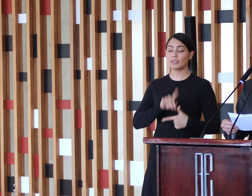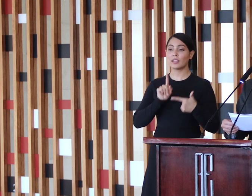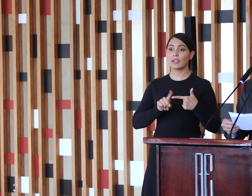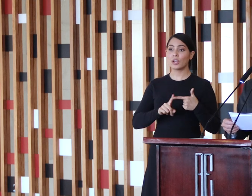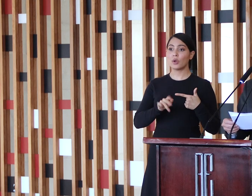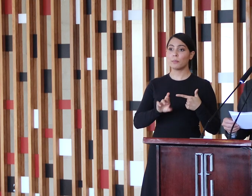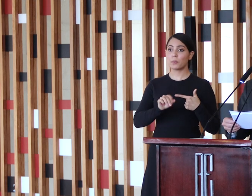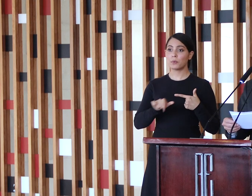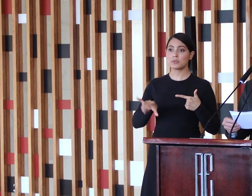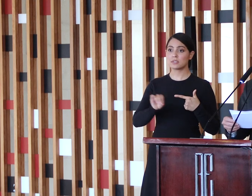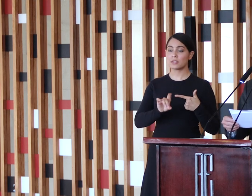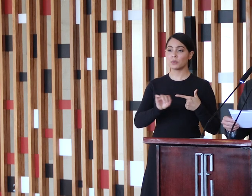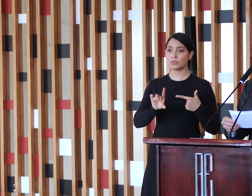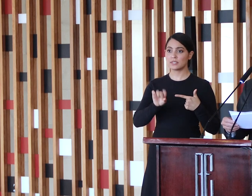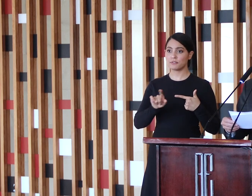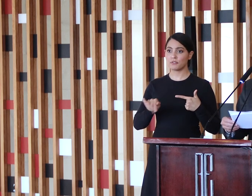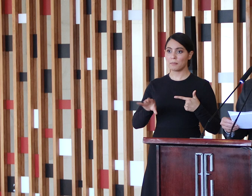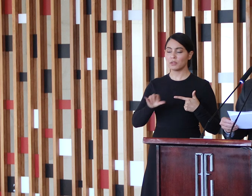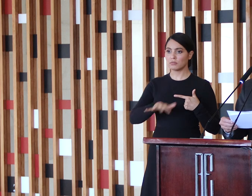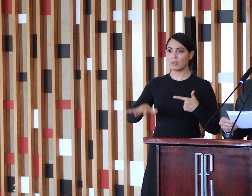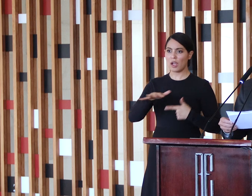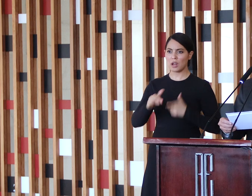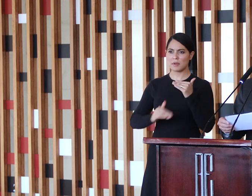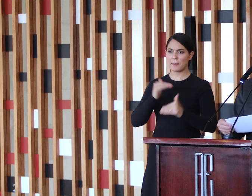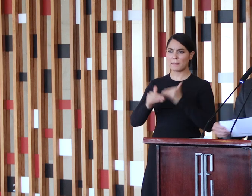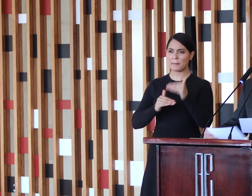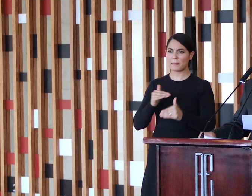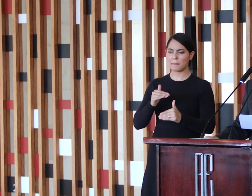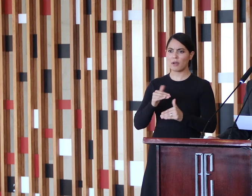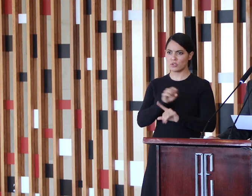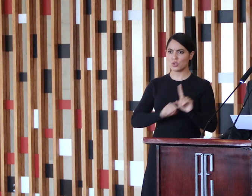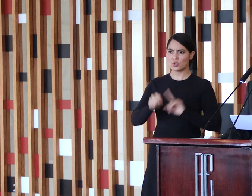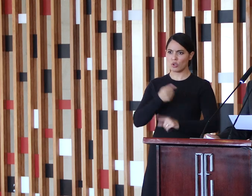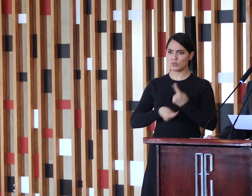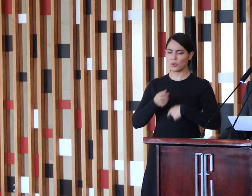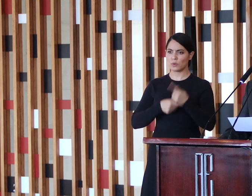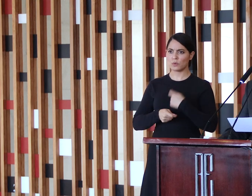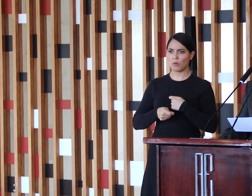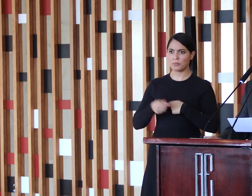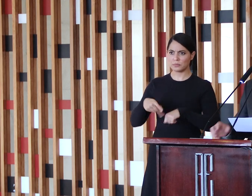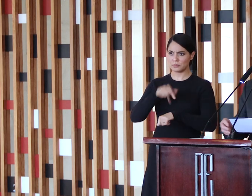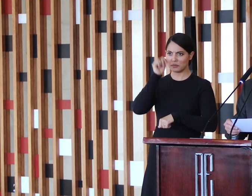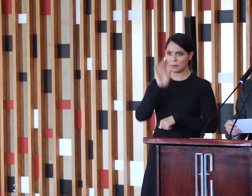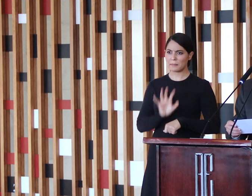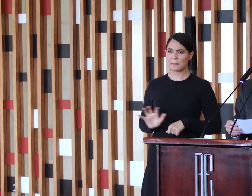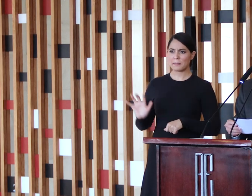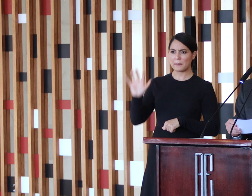desenvolvimento socioeconômico local e regional com responsabilidade ambiental.